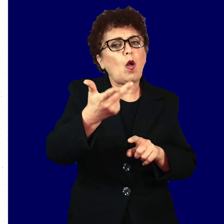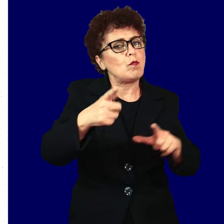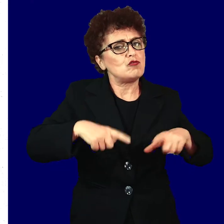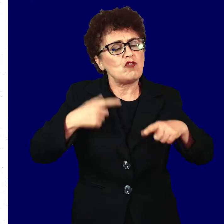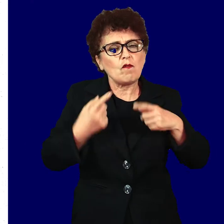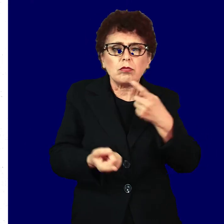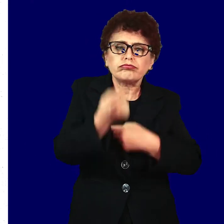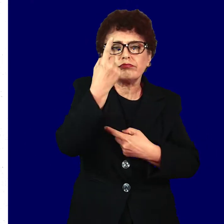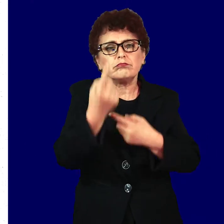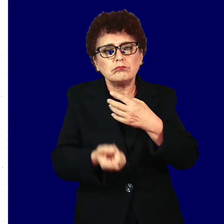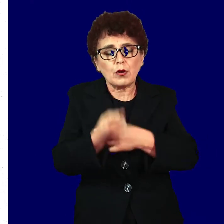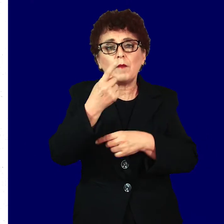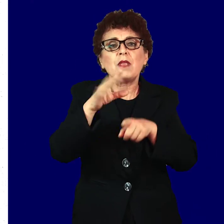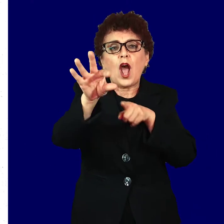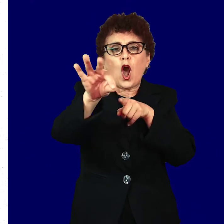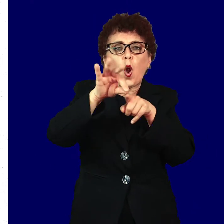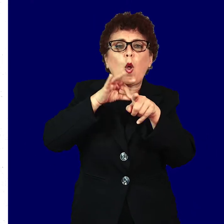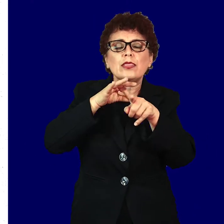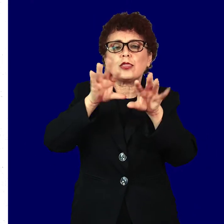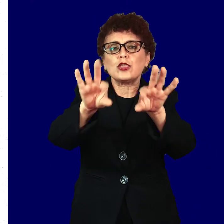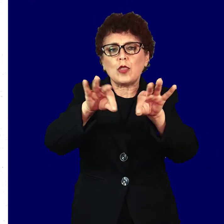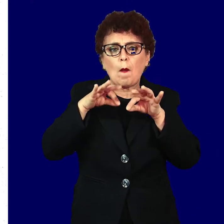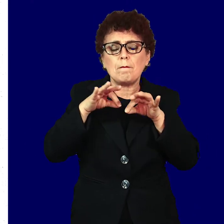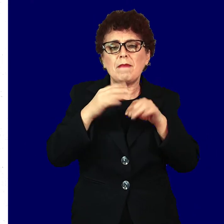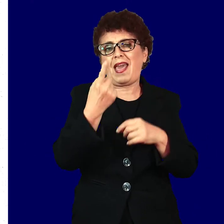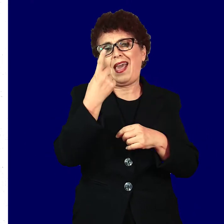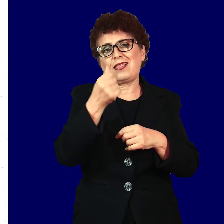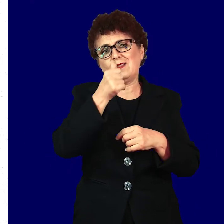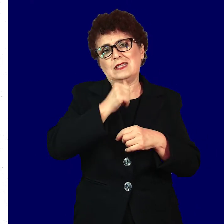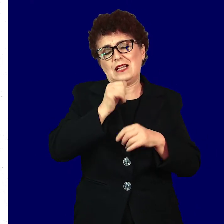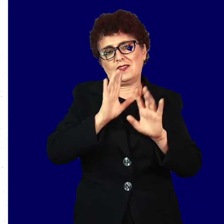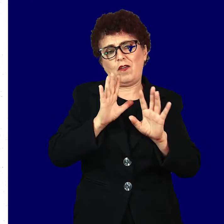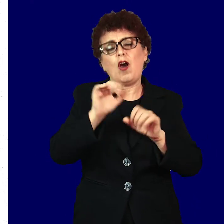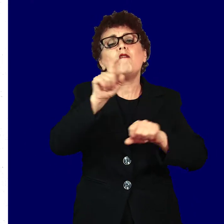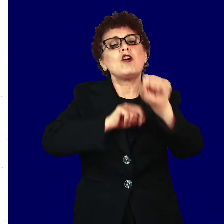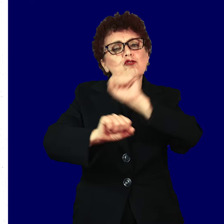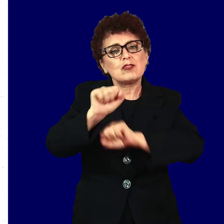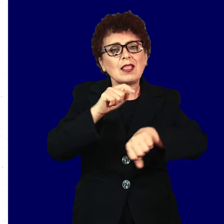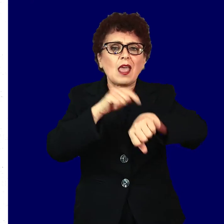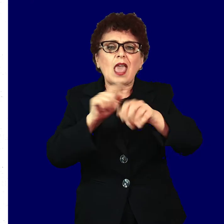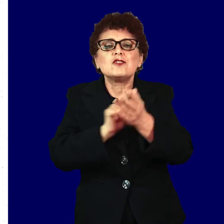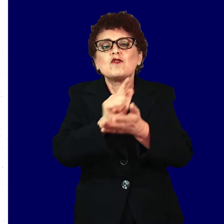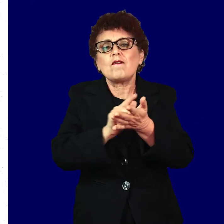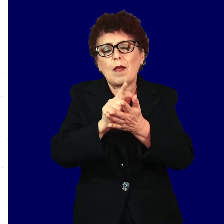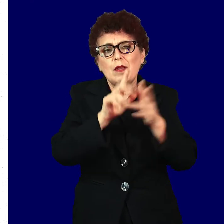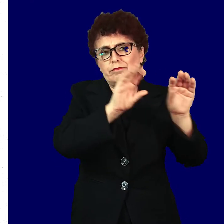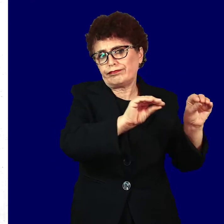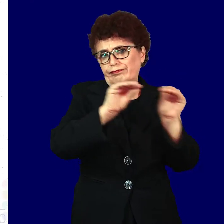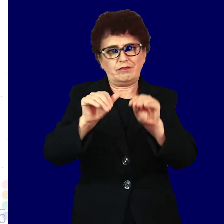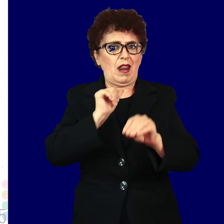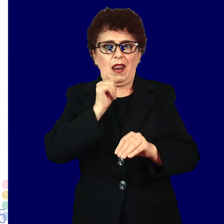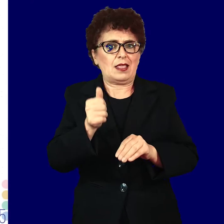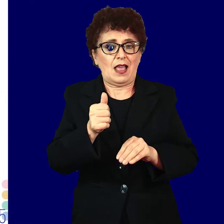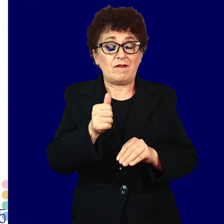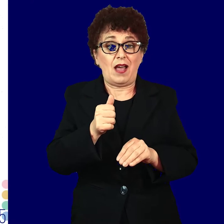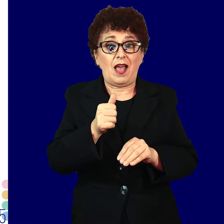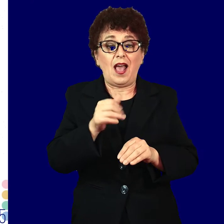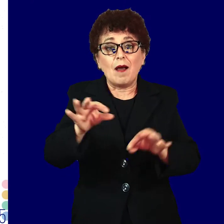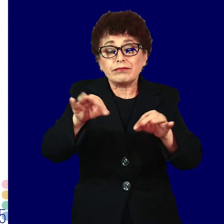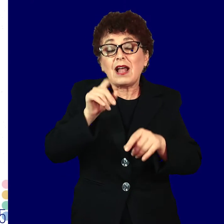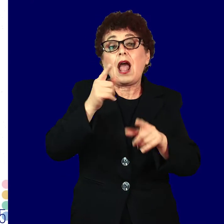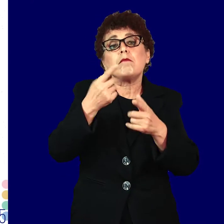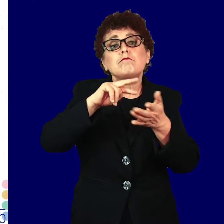Кондомот е единствено средство кое истовремено штити од сексуално преносливи инфекцији, но